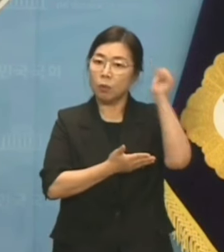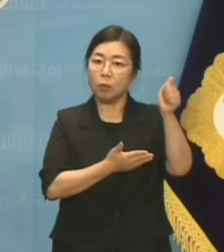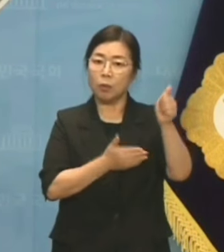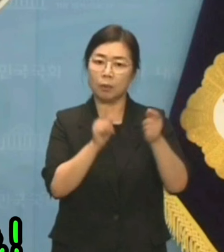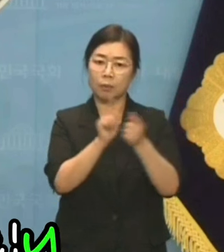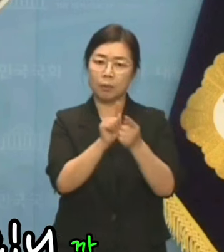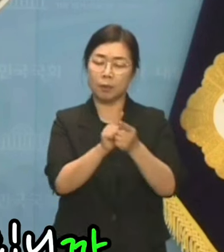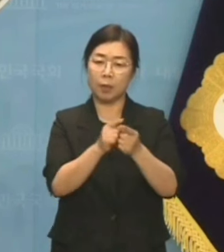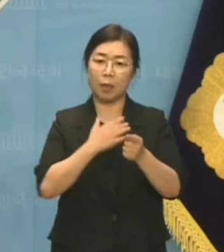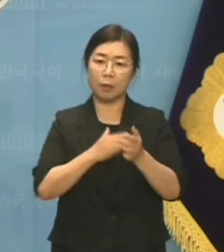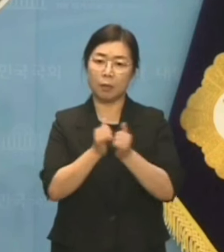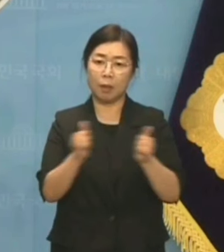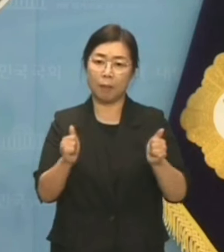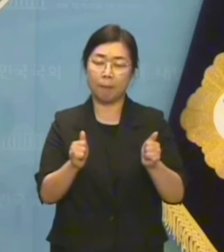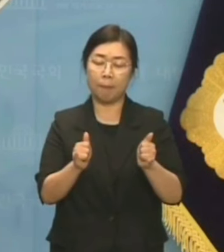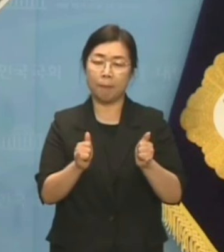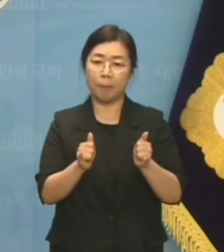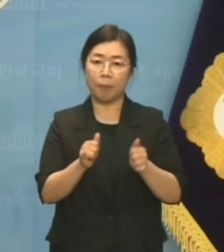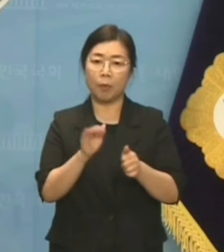무엇이란 말입니까?